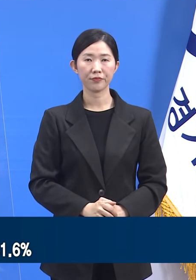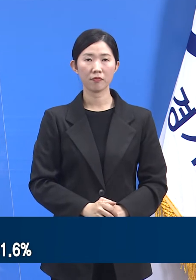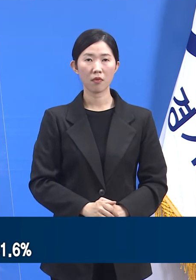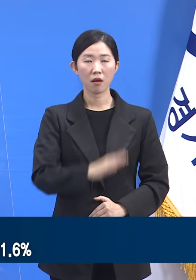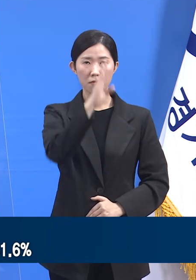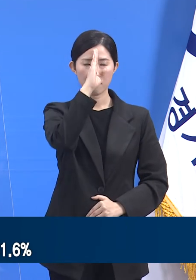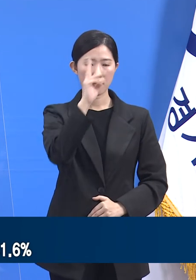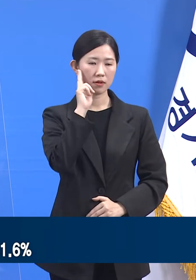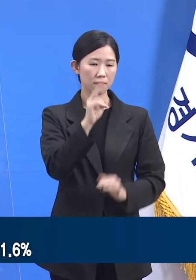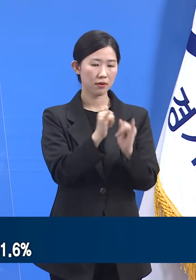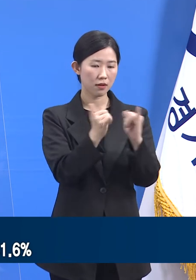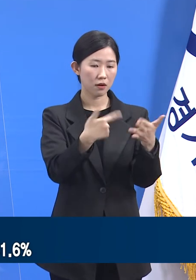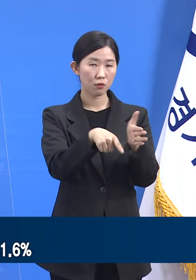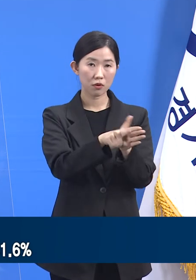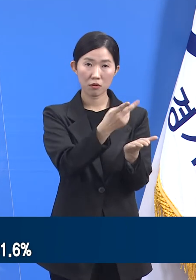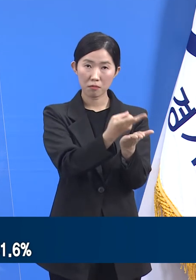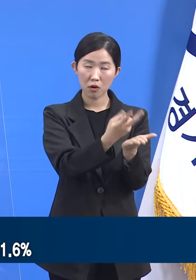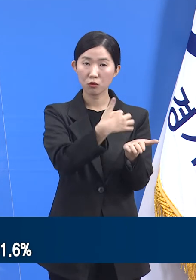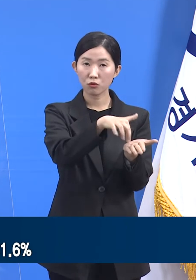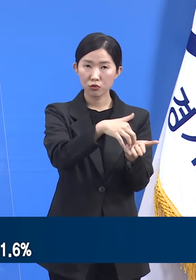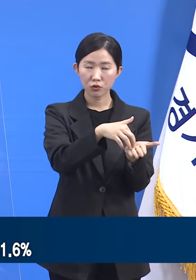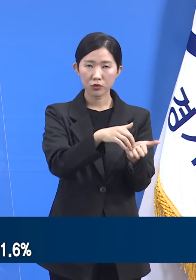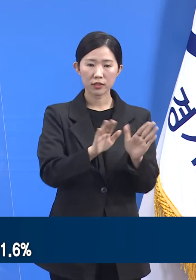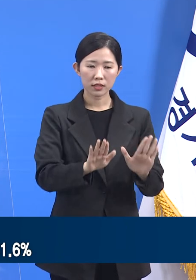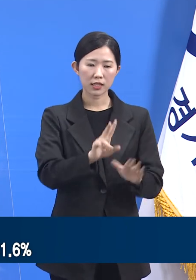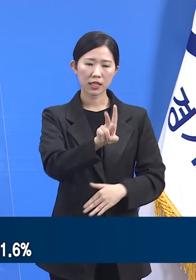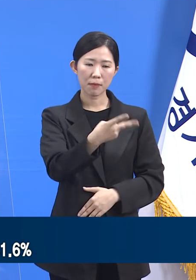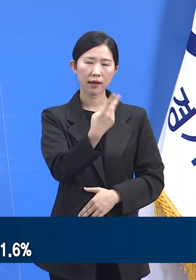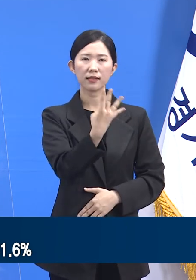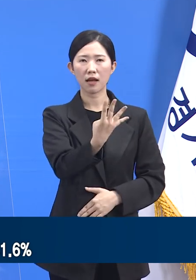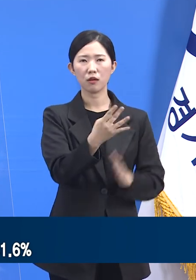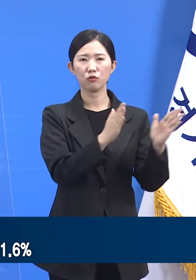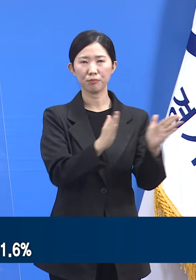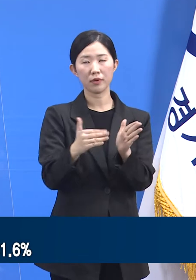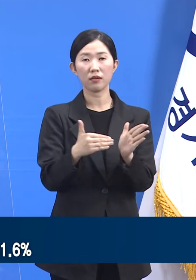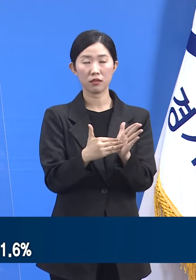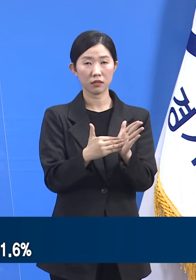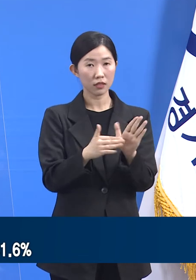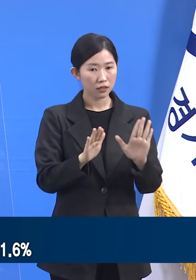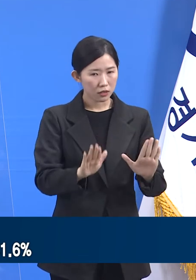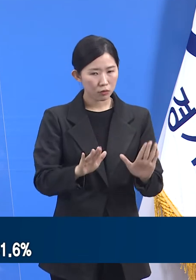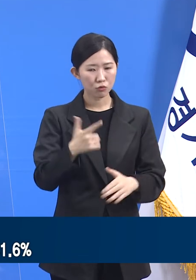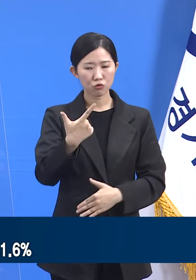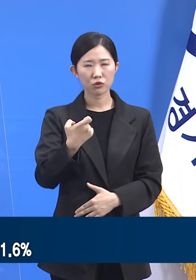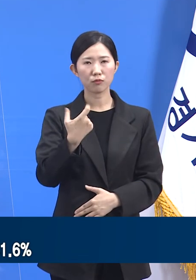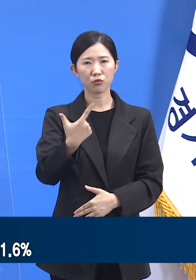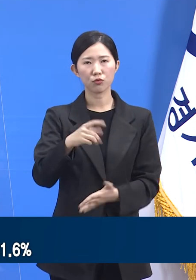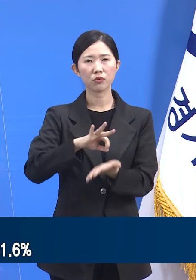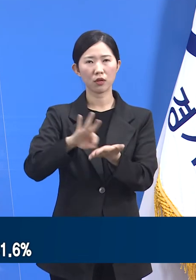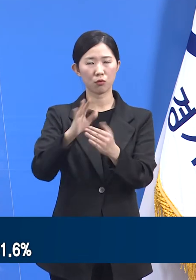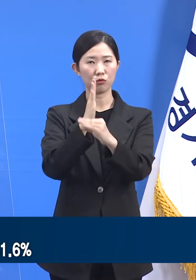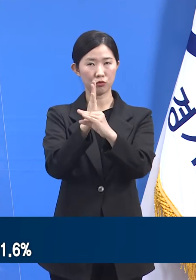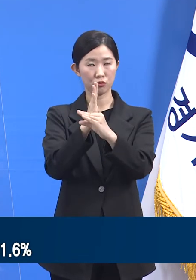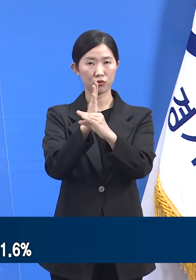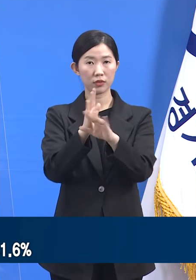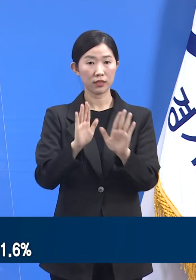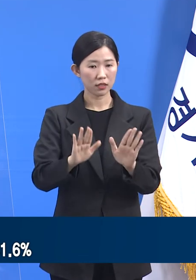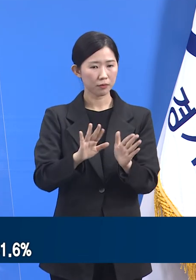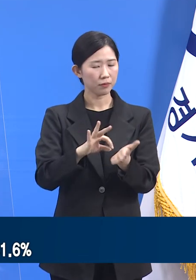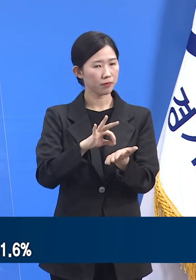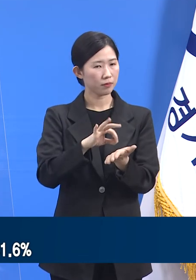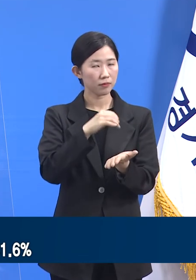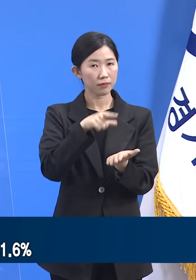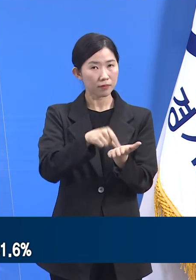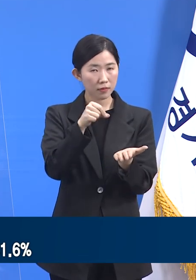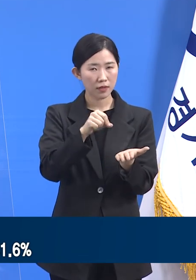중증환자 치료 병상은 총 204병상을 확보하였으며 이 중 66개를 사용하고 있습니다. 현재 가동률은